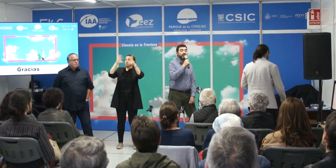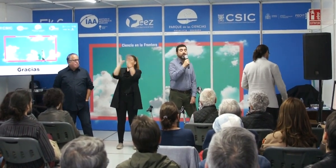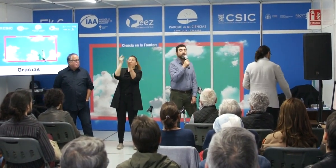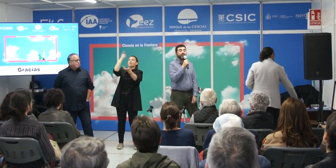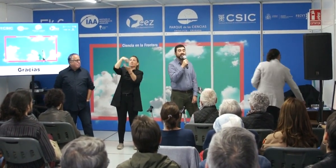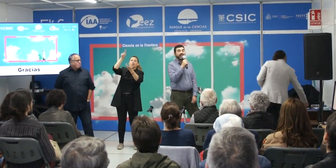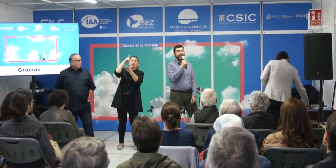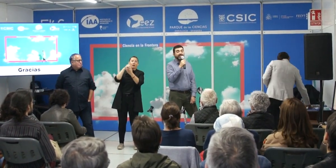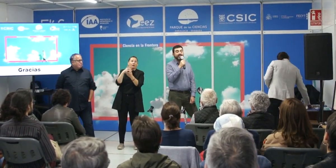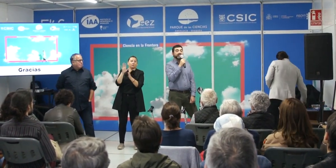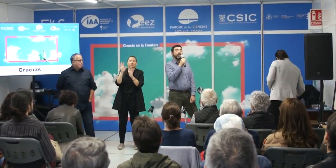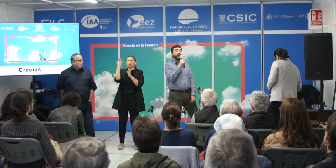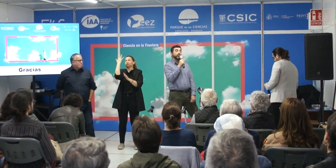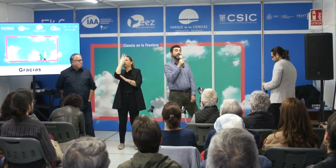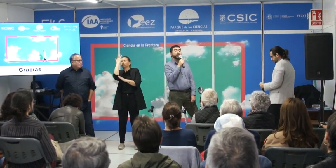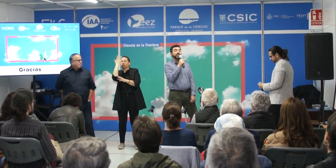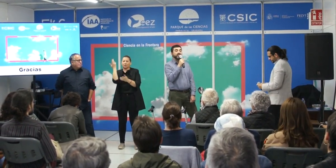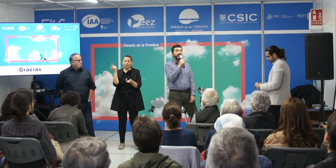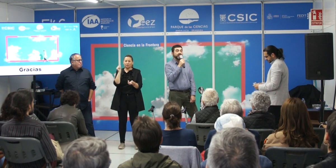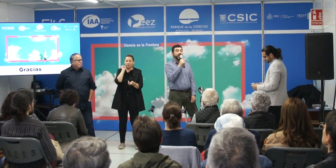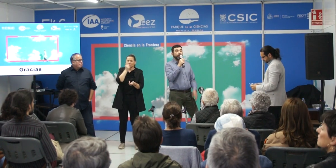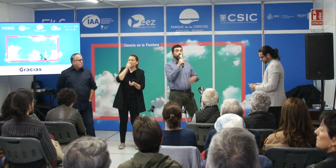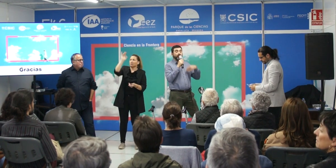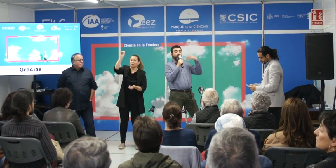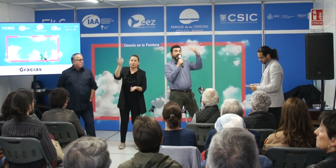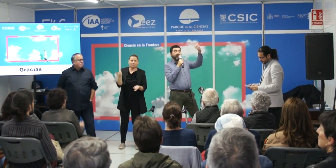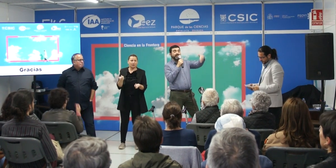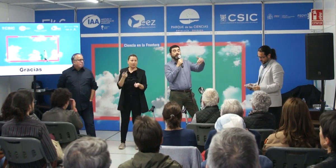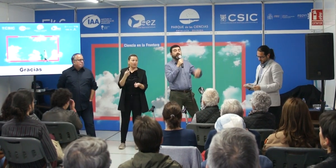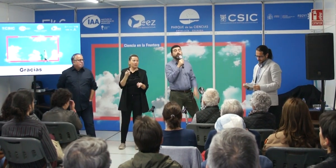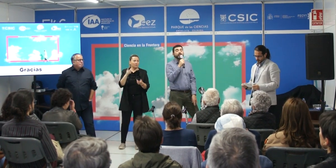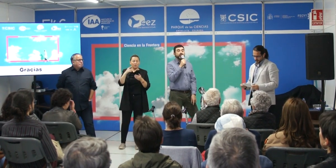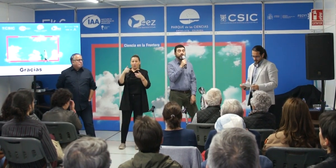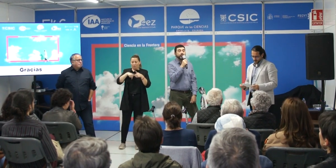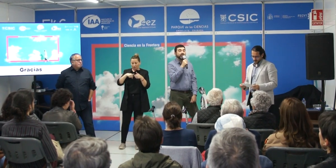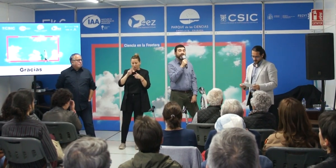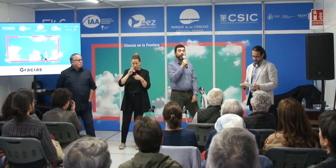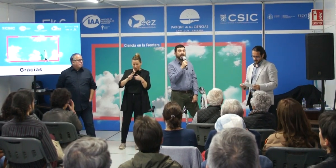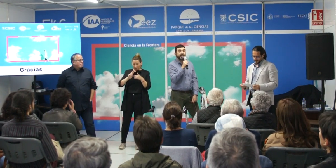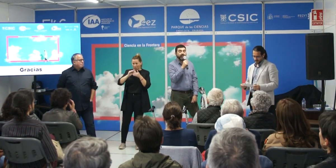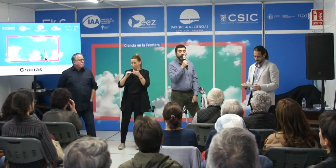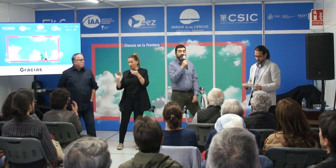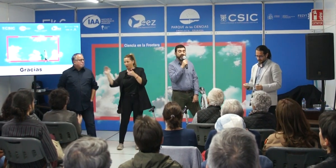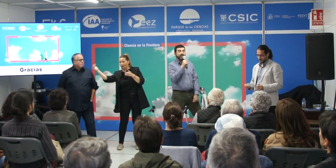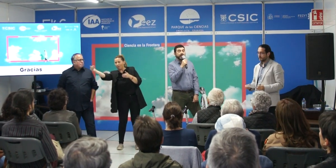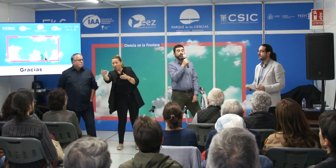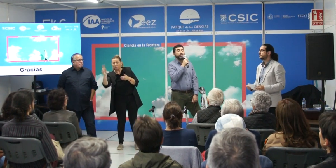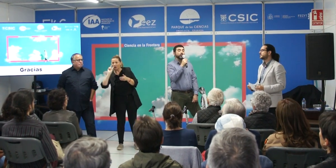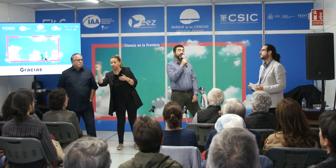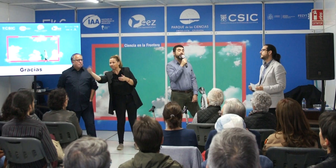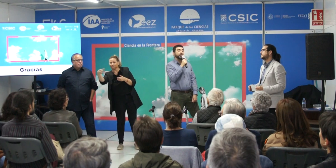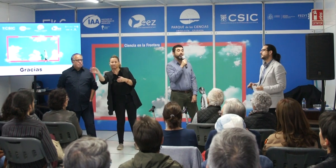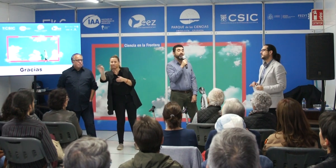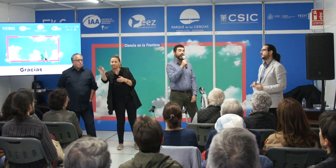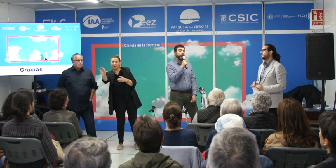mismos. Ahora tenemos una misión que es Gaia, que está mapeando muchas de sus estrellas, pero al otro lado de la galaxia, por ejemplo, no sabemos ni qué forma tiene ni lo que hay ahí. Entonces